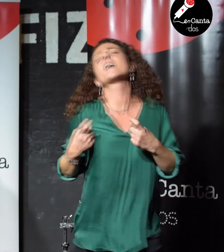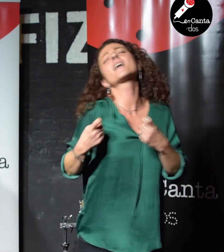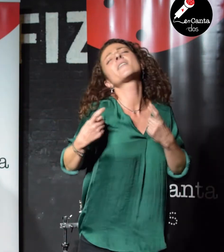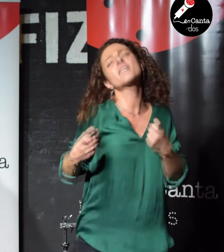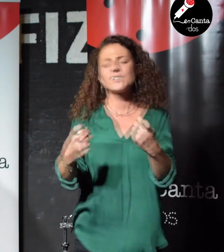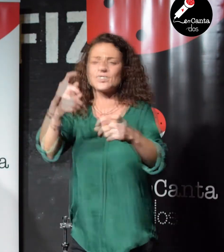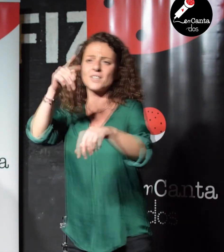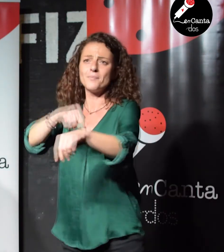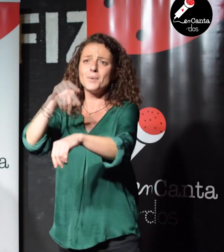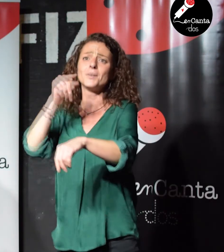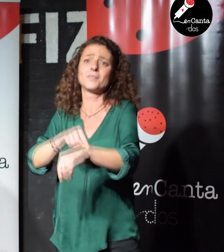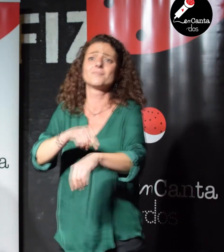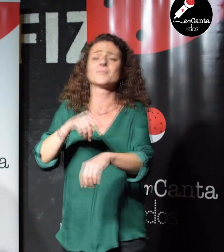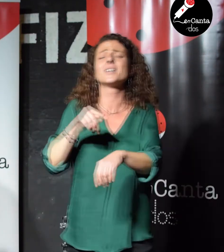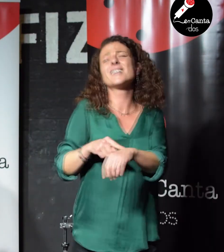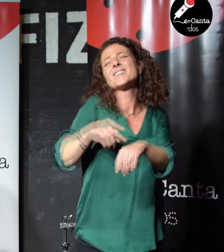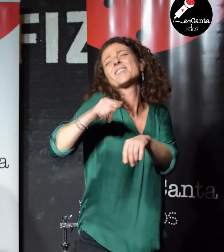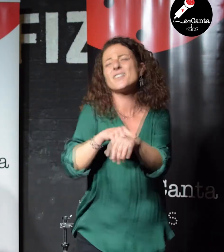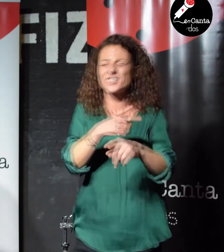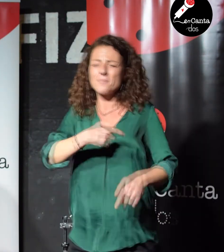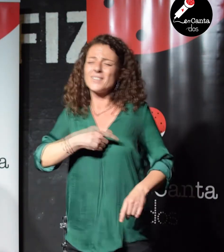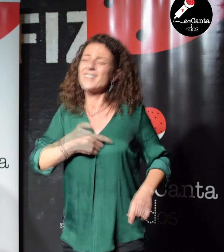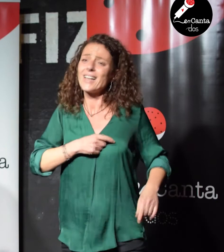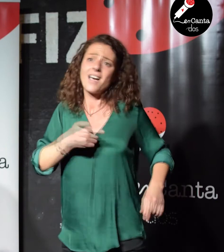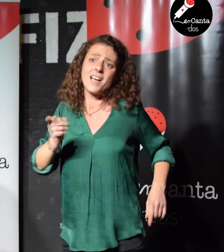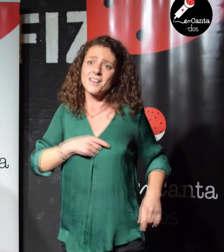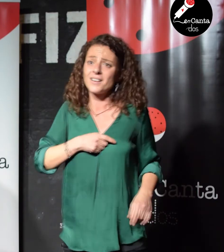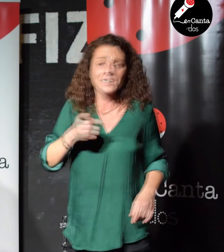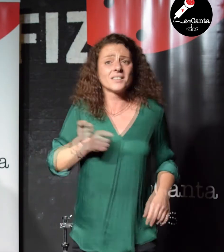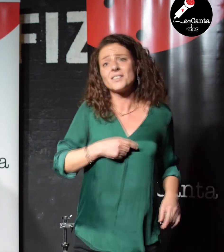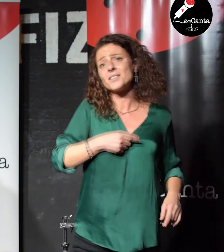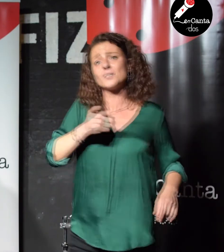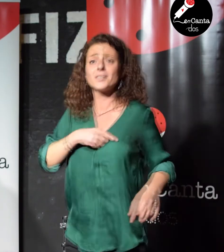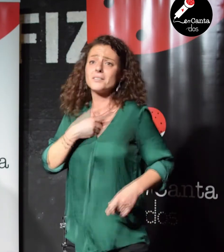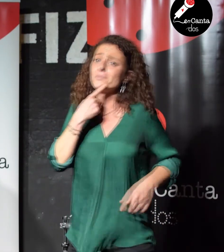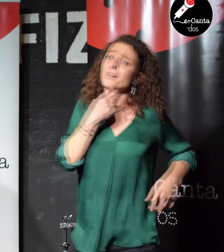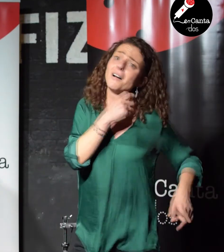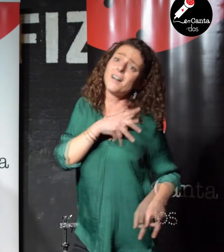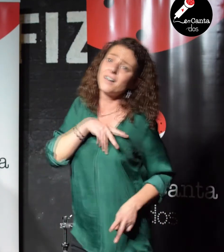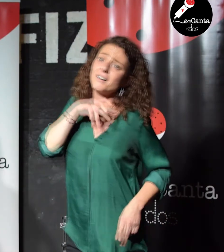necesito tiempo que el latido se me altera y me cuesta respirar